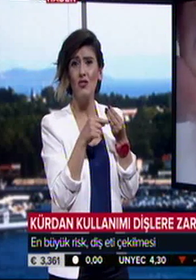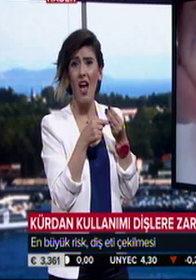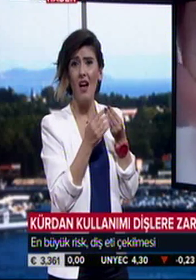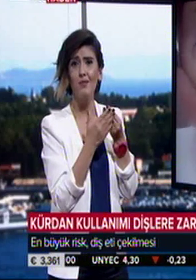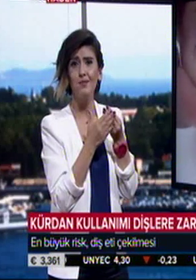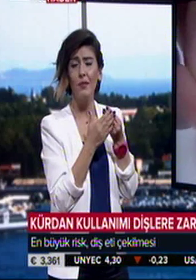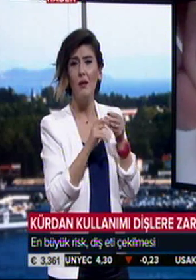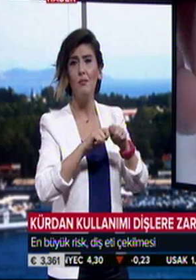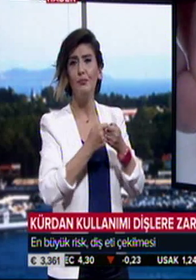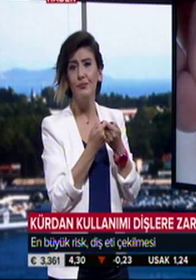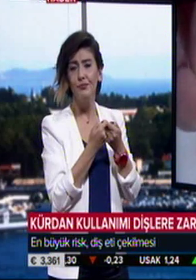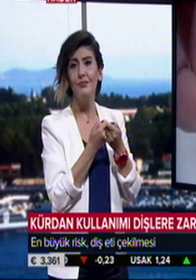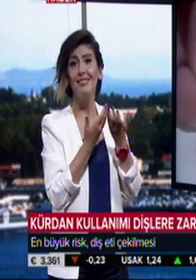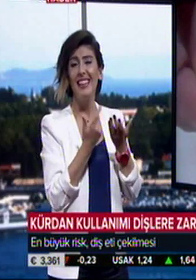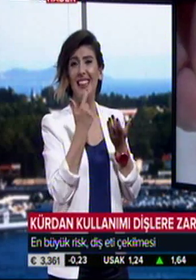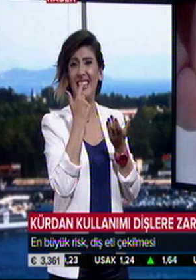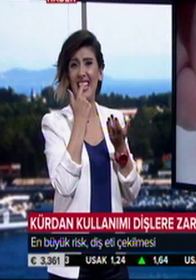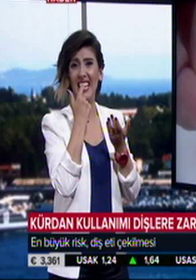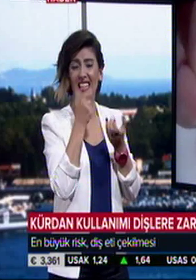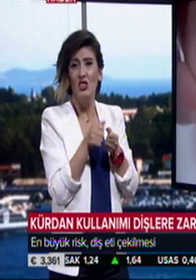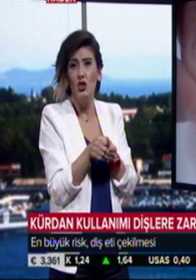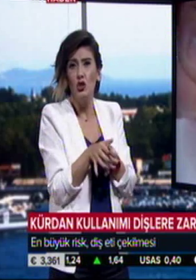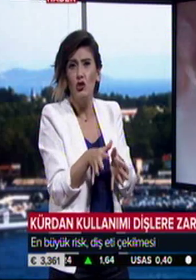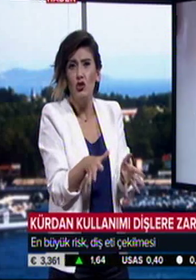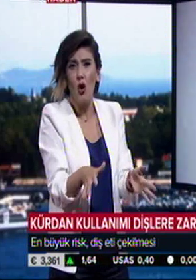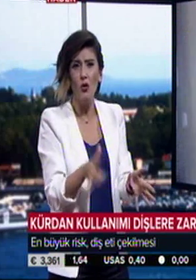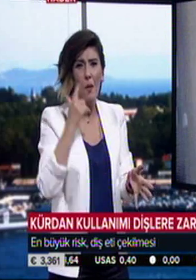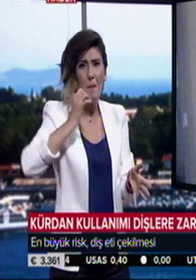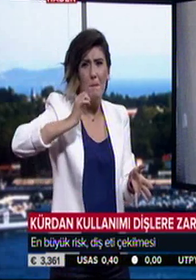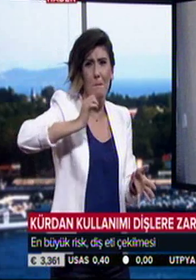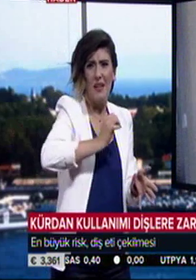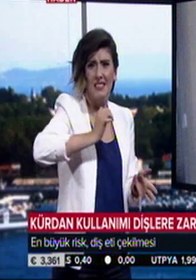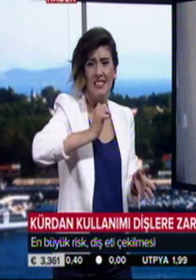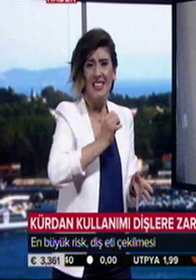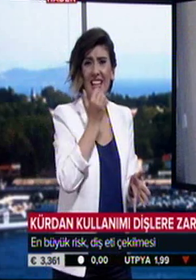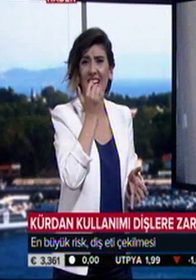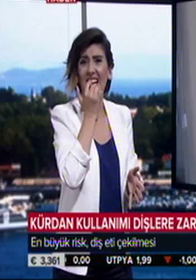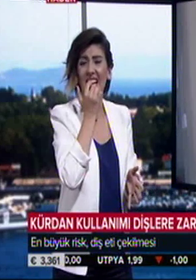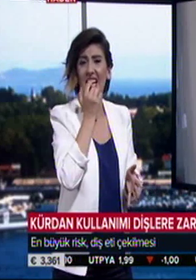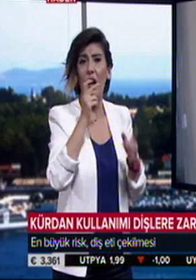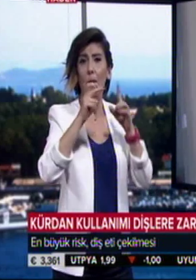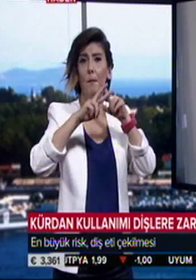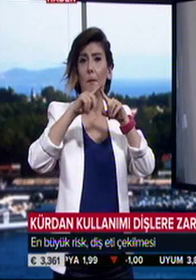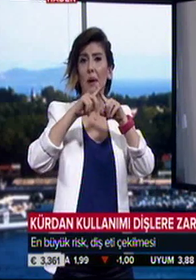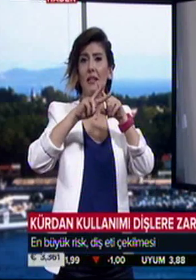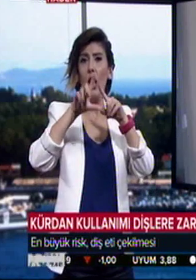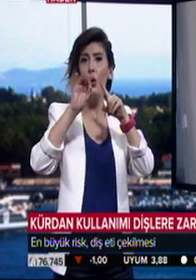hem de diş köklerine baskı uygulayarak dişlerin patolojik